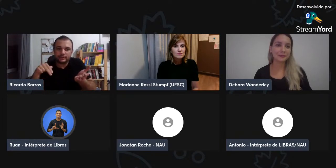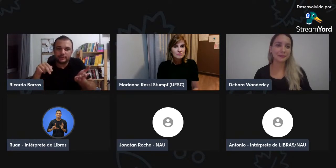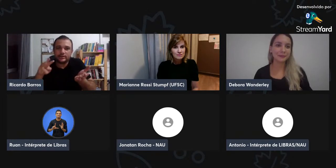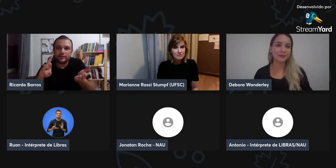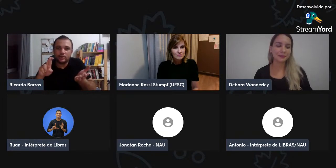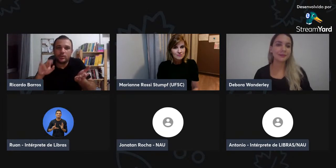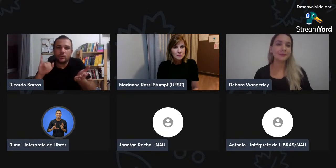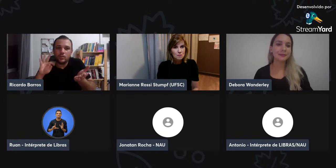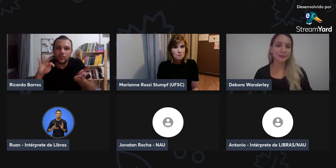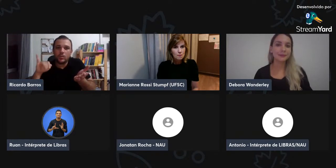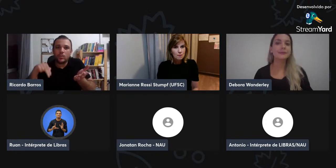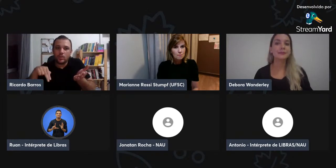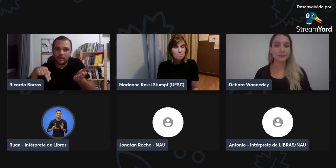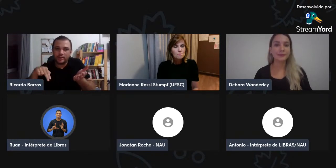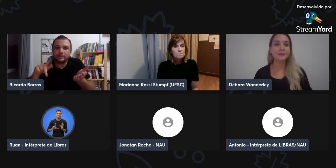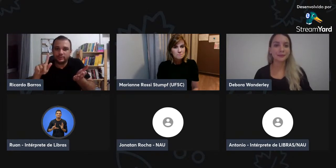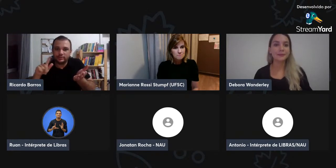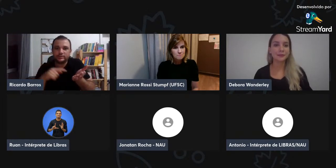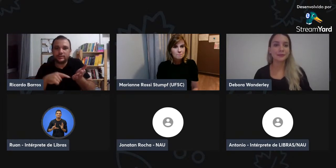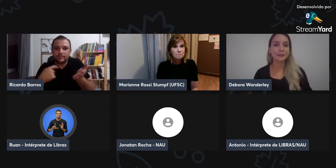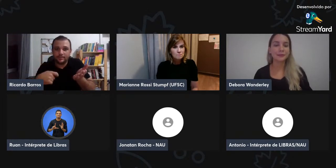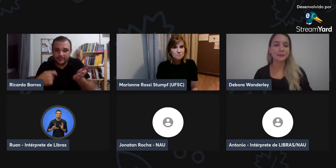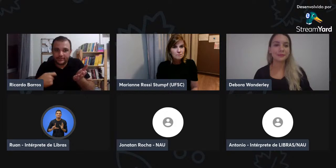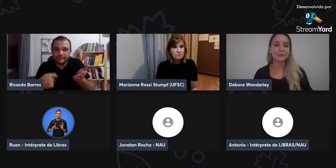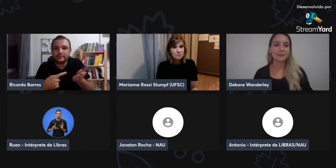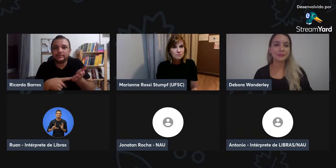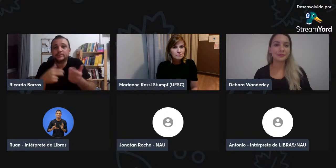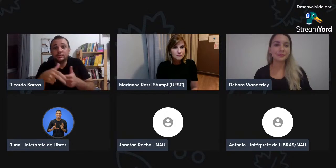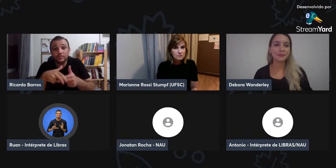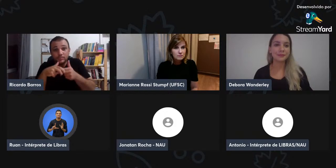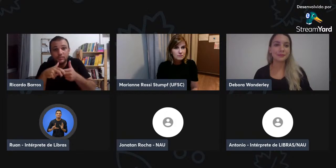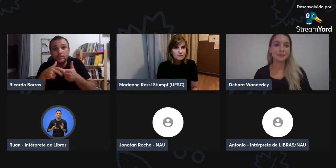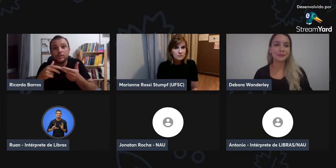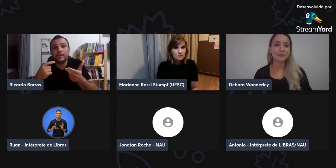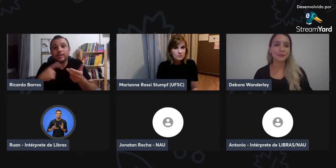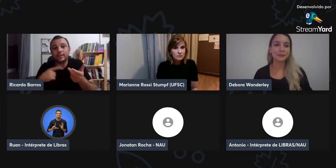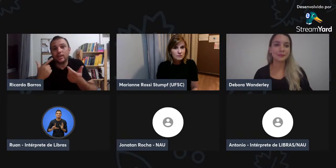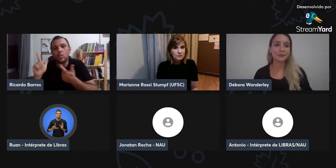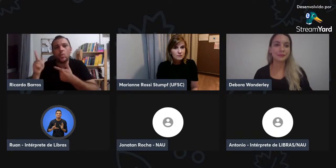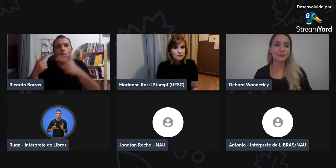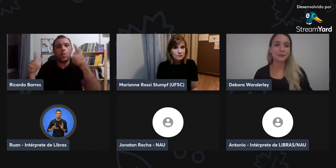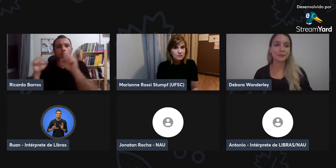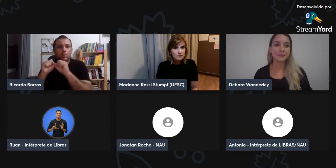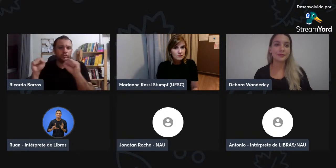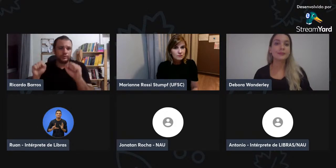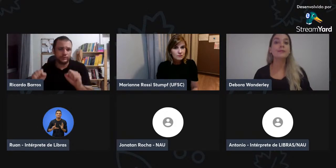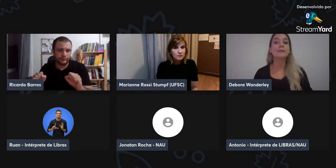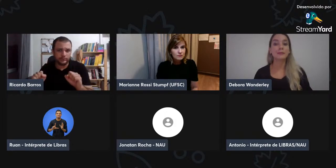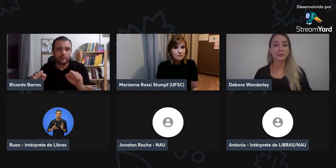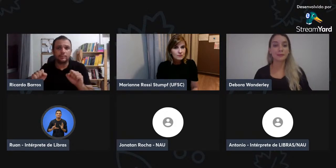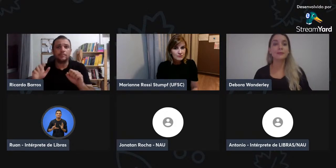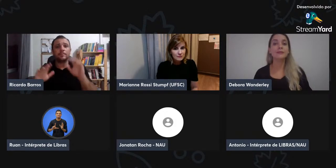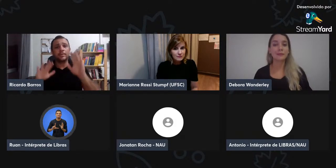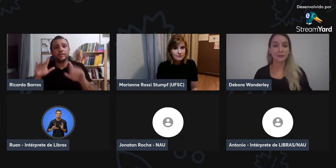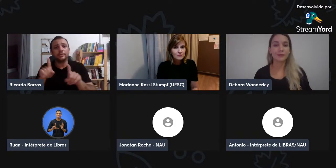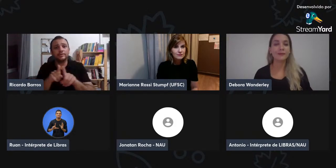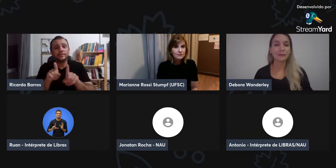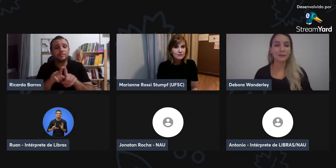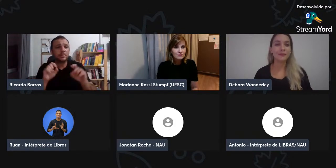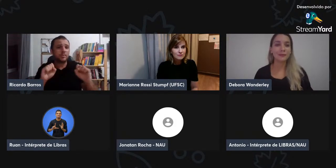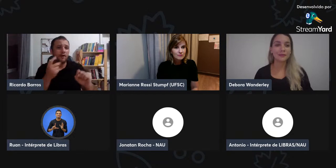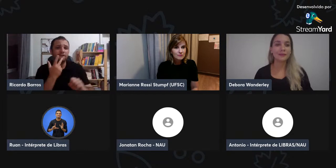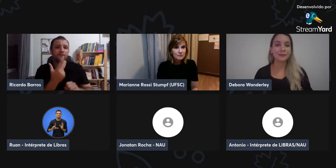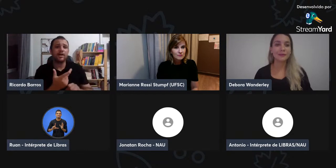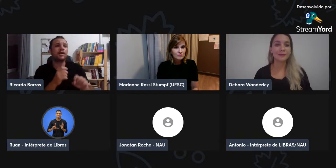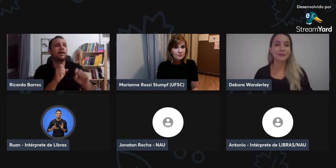documento, se você acha interessante colocar a palavra, o termo SignWrite nos documentos